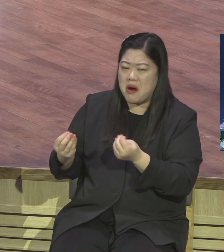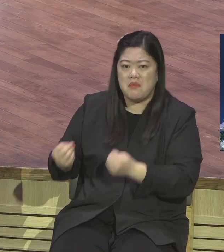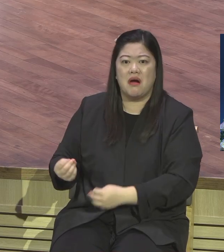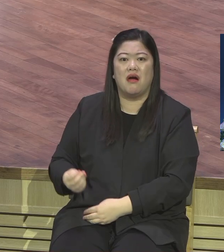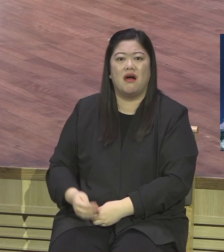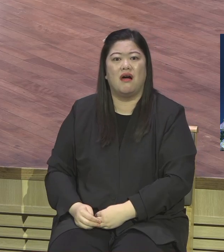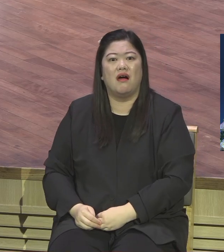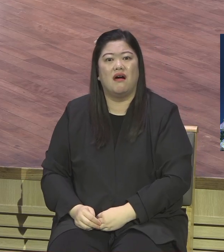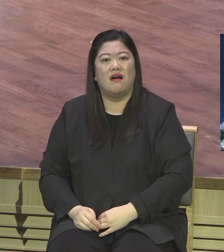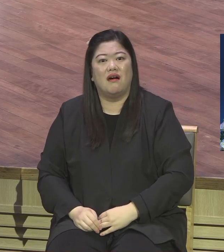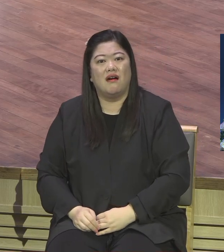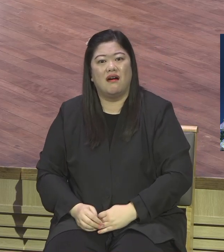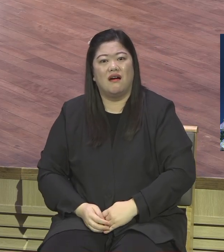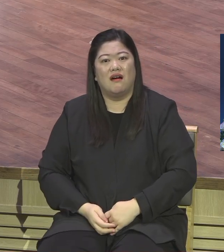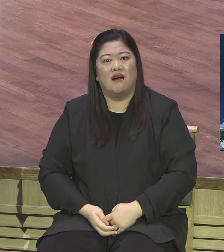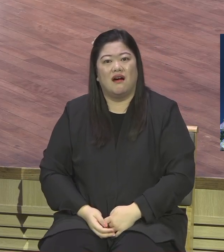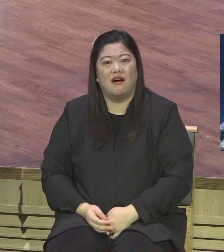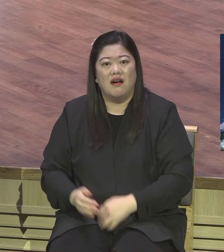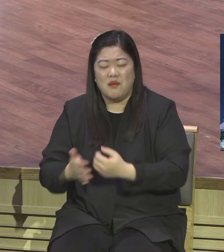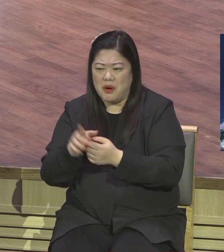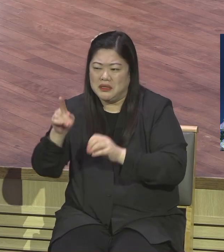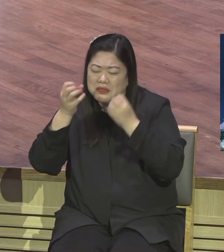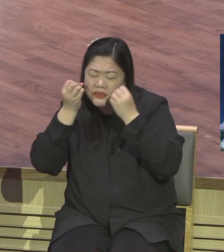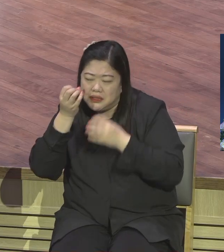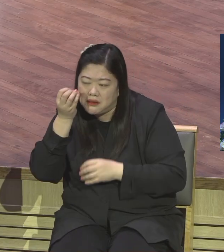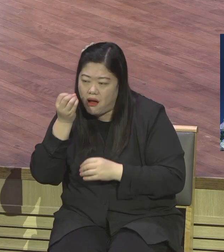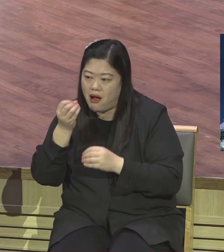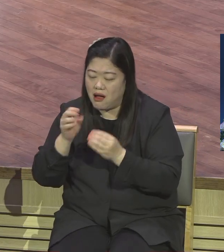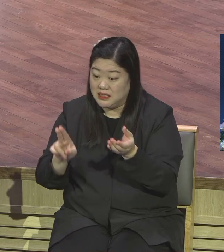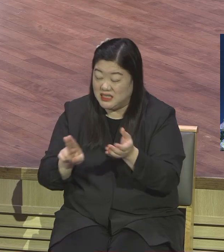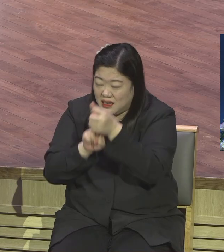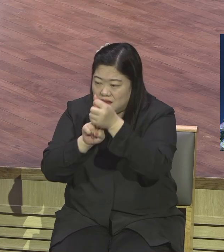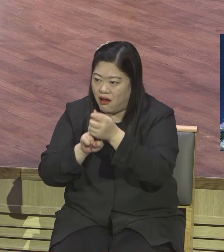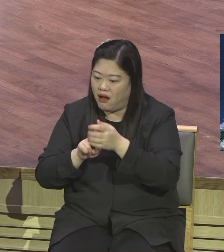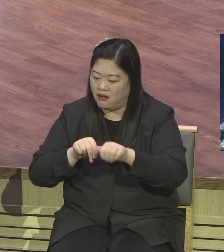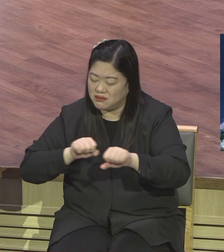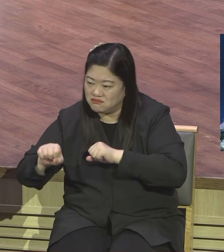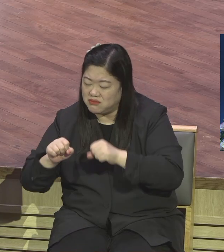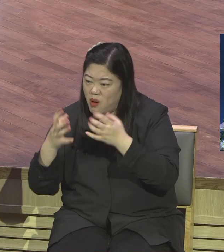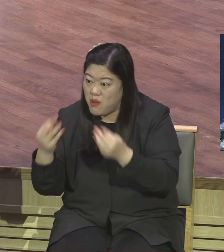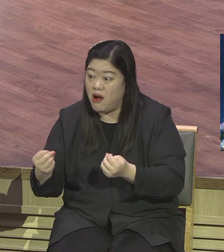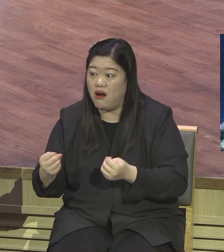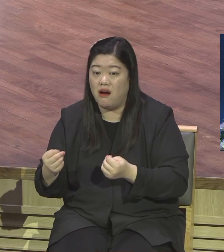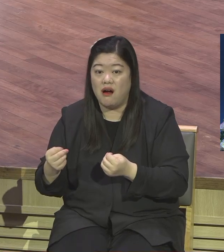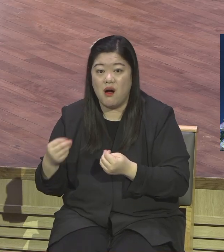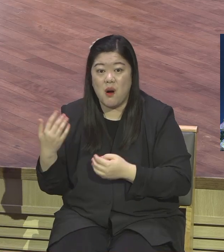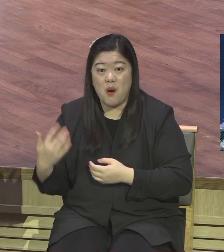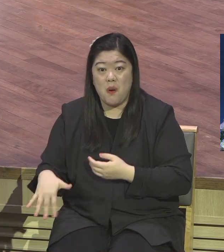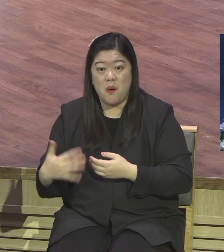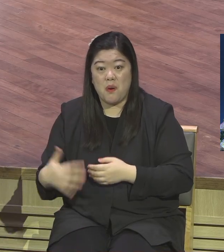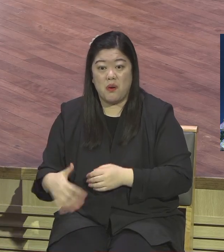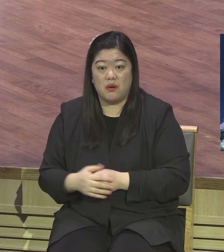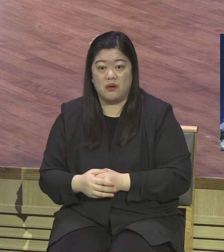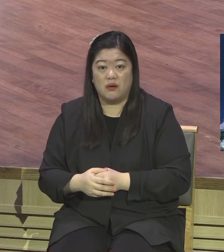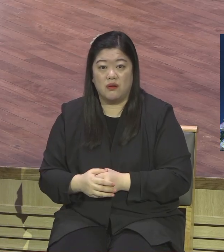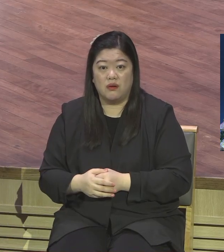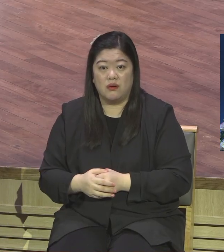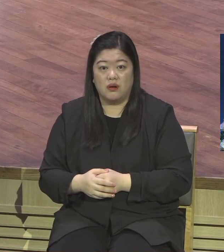이상한 체험 신비운동 지금도 많이 하고 있어요 방원해야 구원받는다